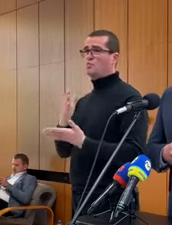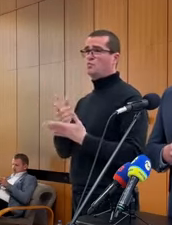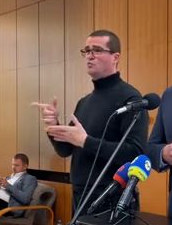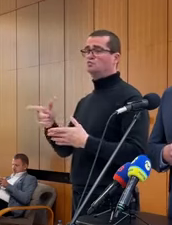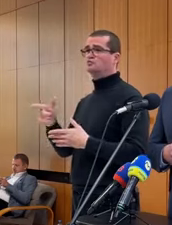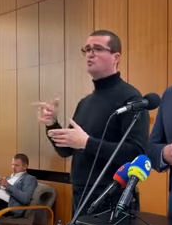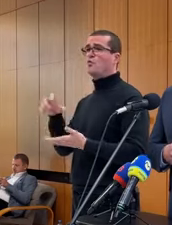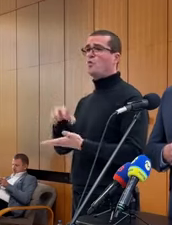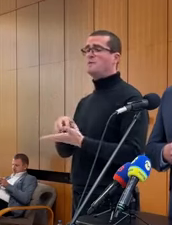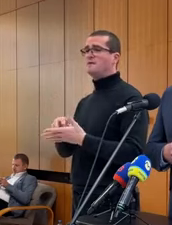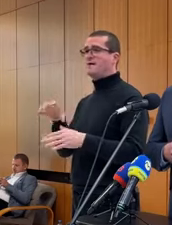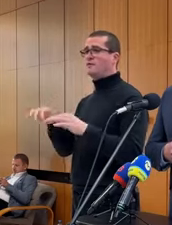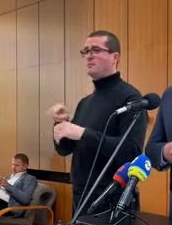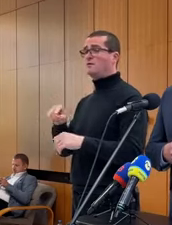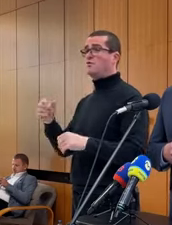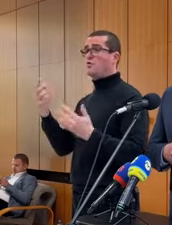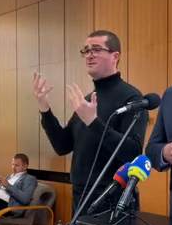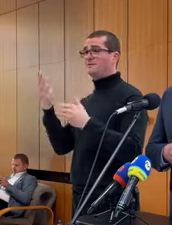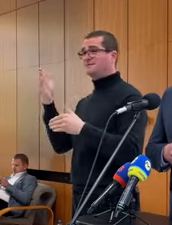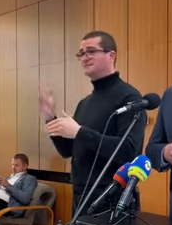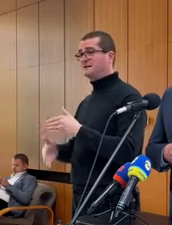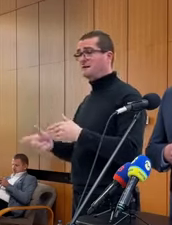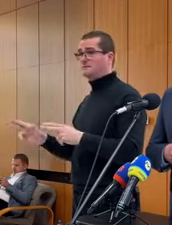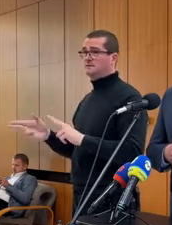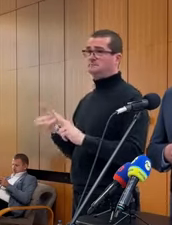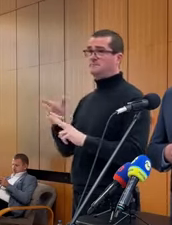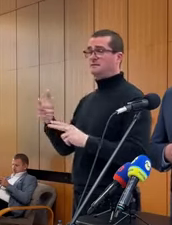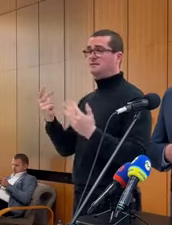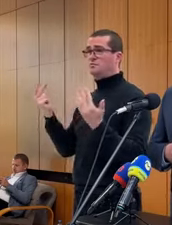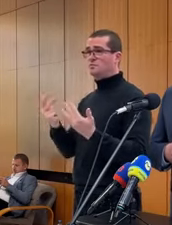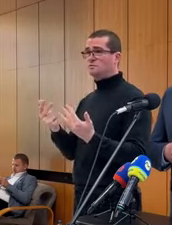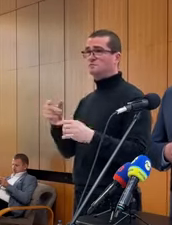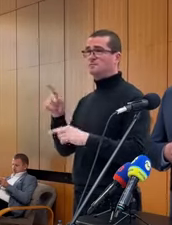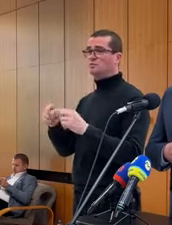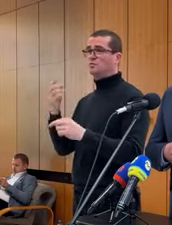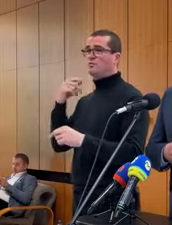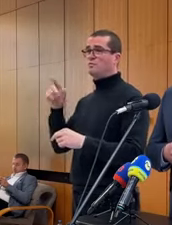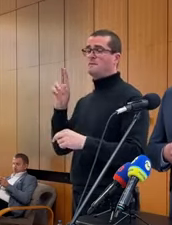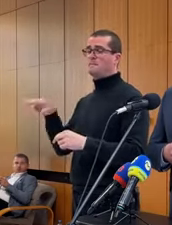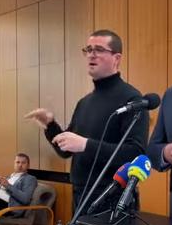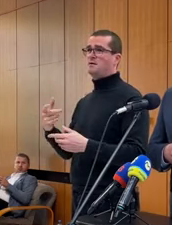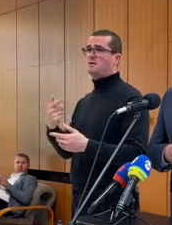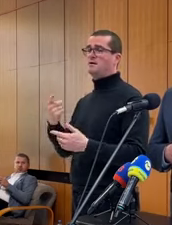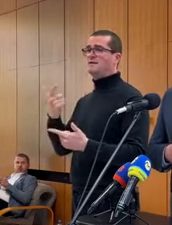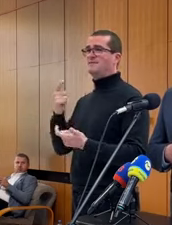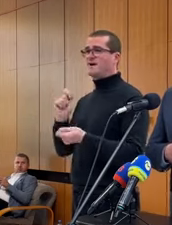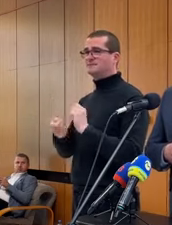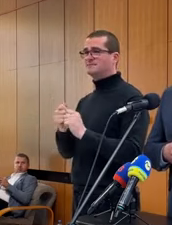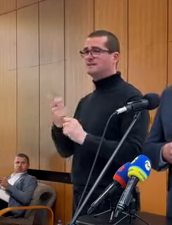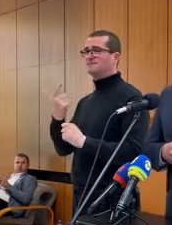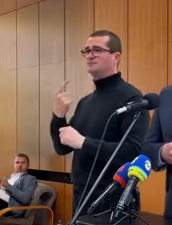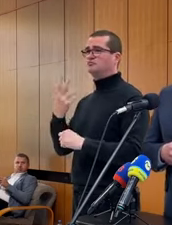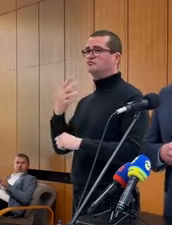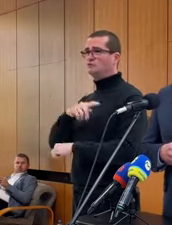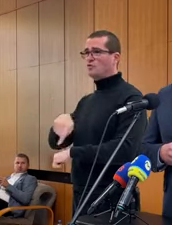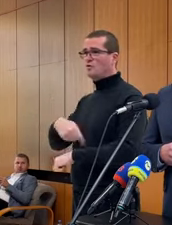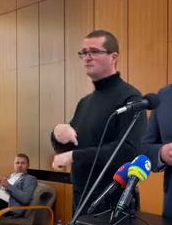Zosúladil sa ten čas na 20 hodinu, lebo aj v minulosti sme